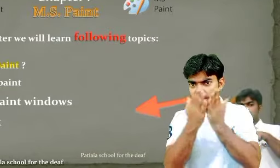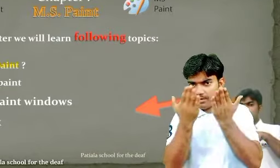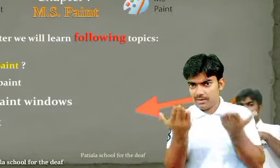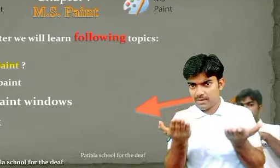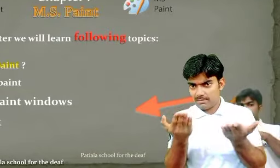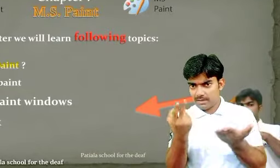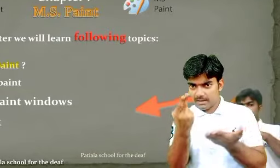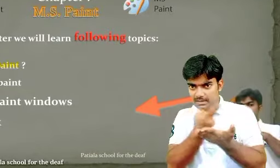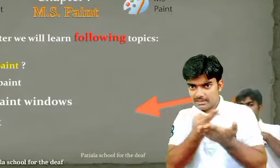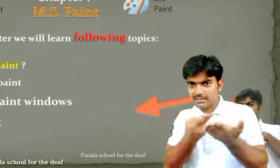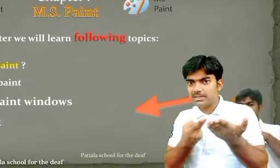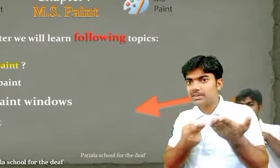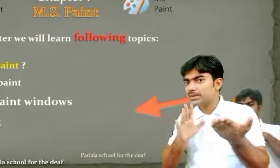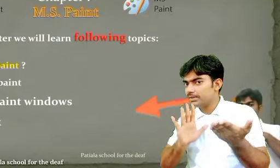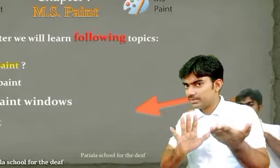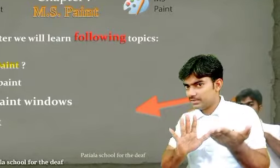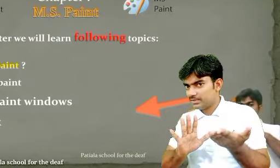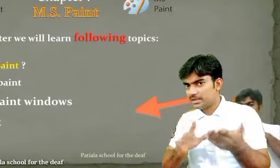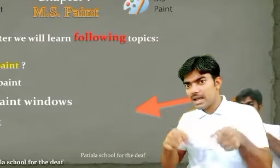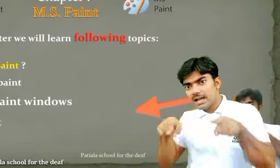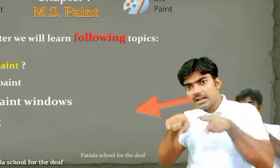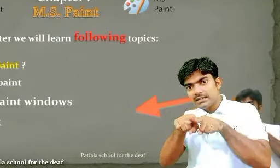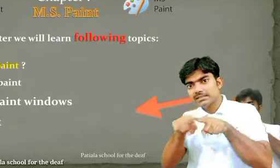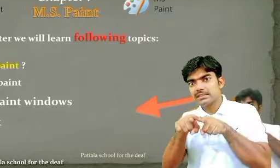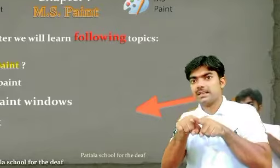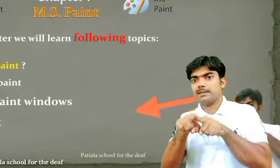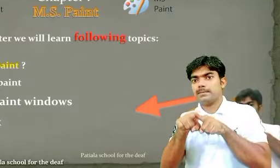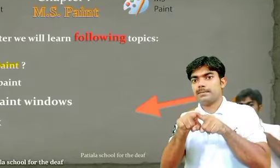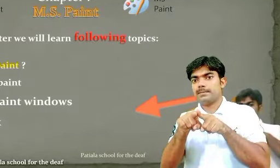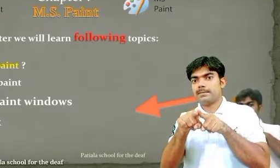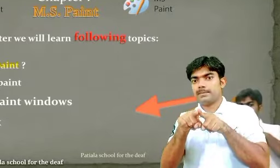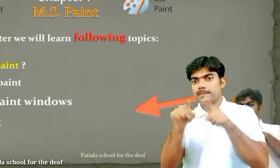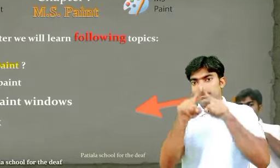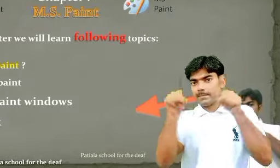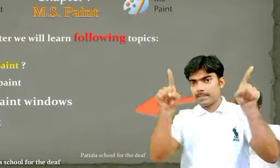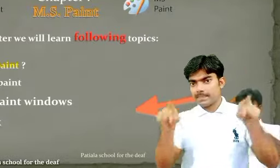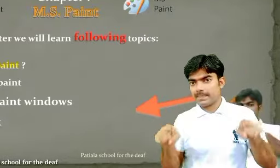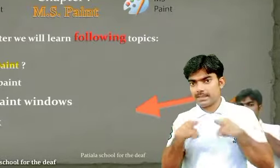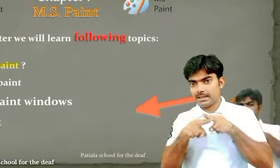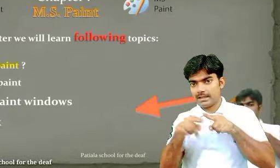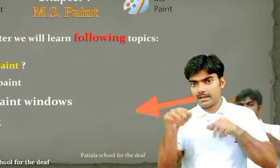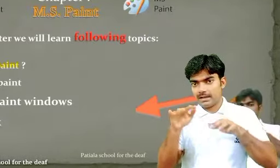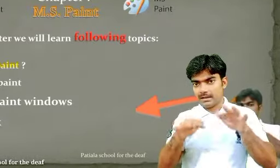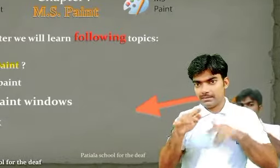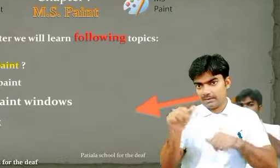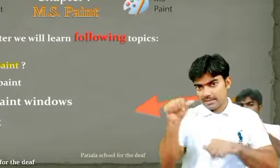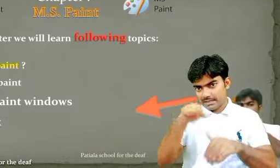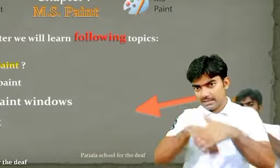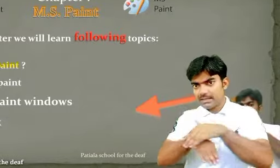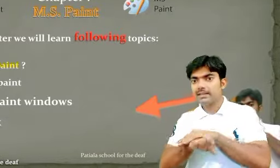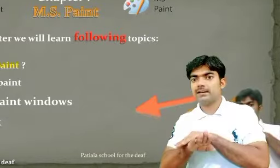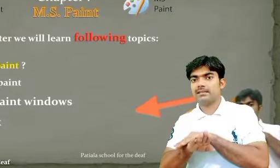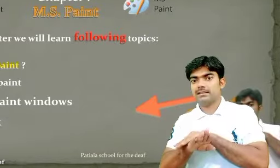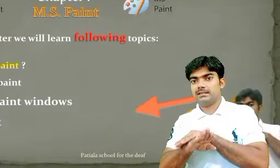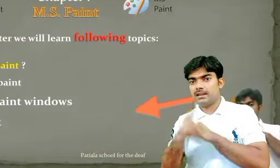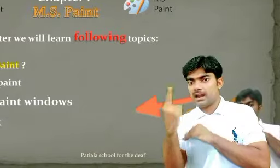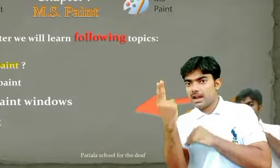जिस प्रकार आप कागज और कलम की साहता से पैंटिंग बनाते हैं ठीक उसी